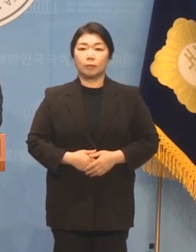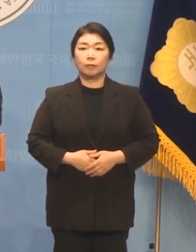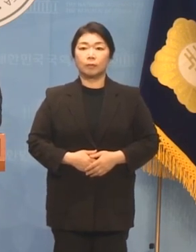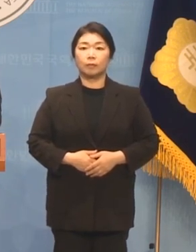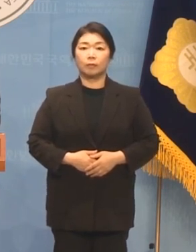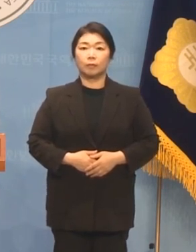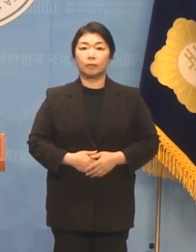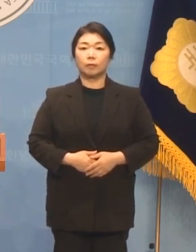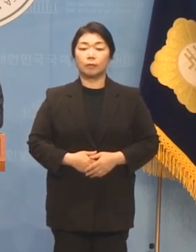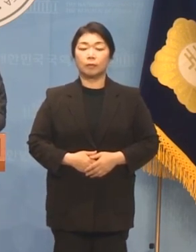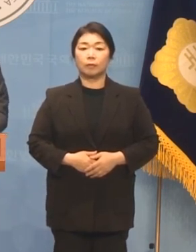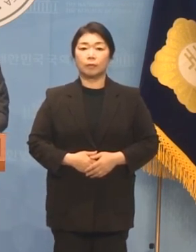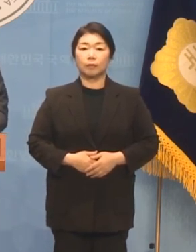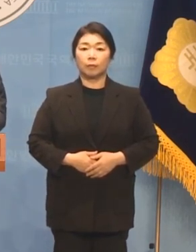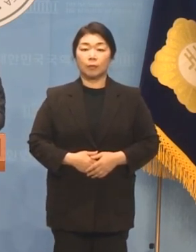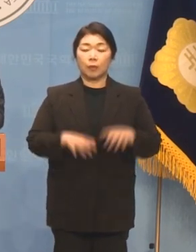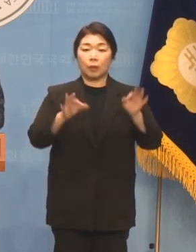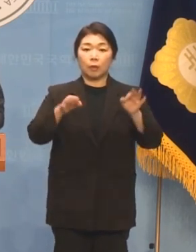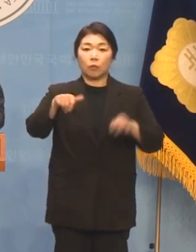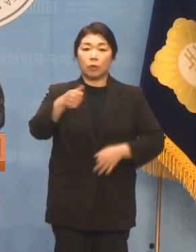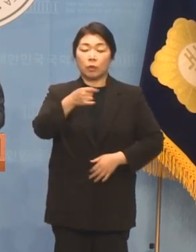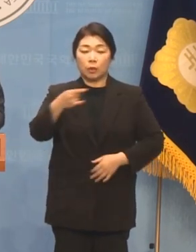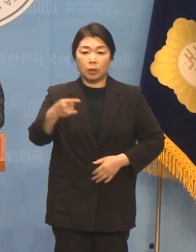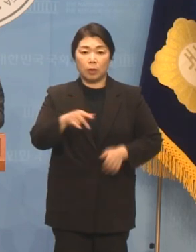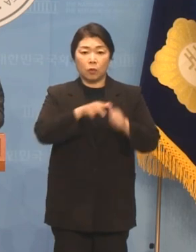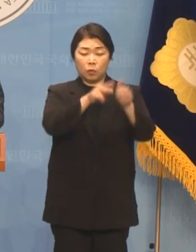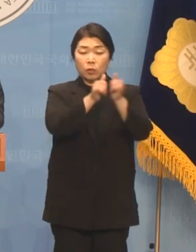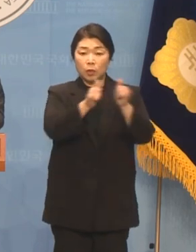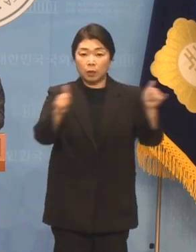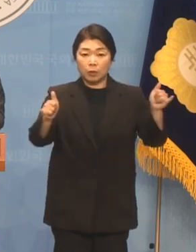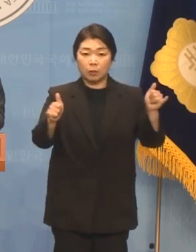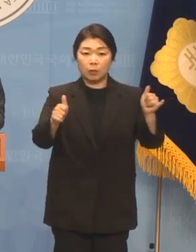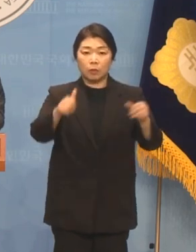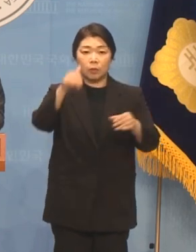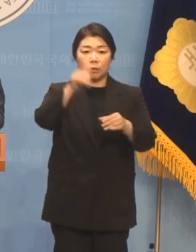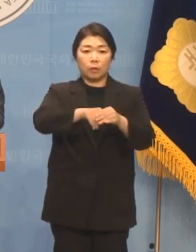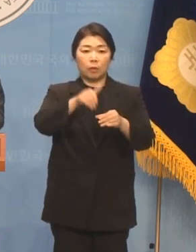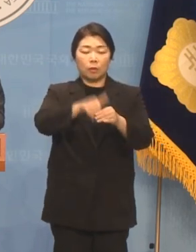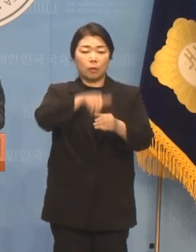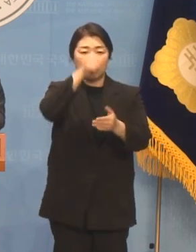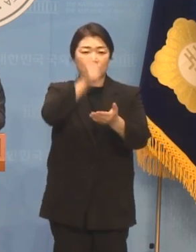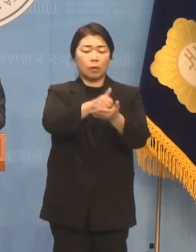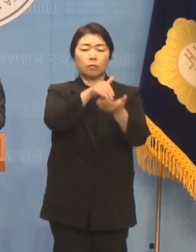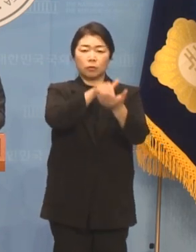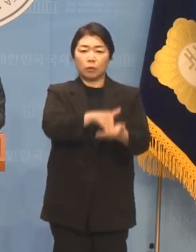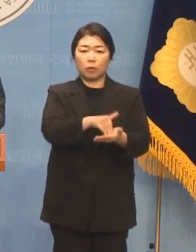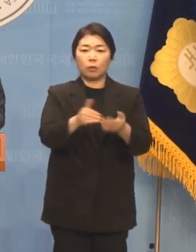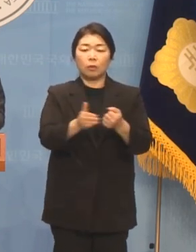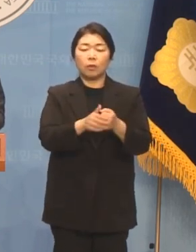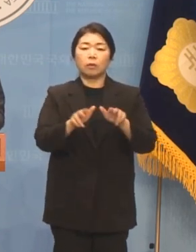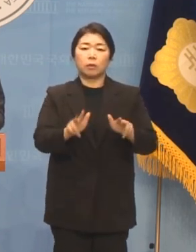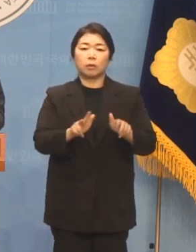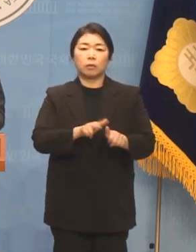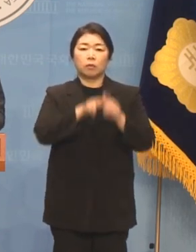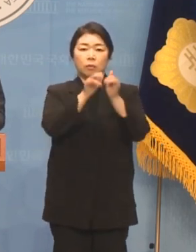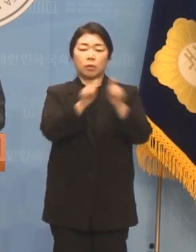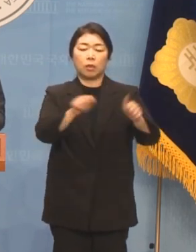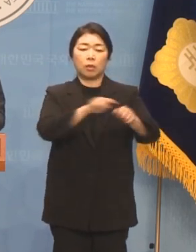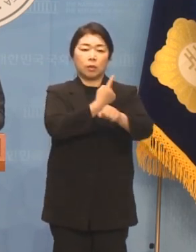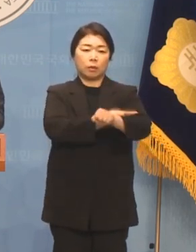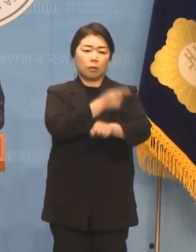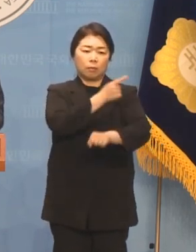김원희 예비후보는 중대 선거사범인 만큼 즉각 예비후보 자격을